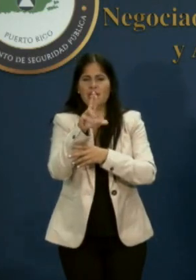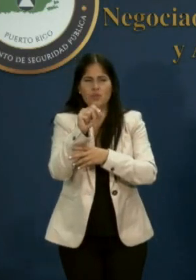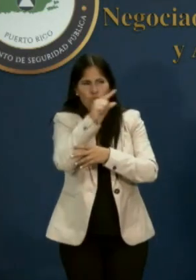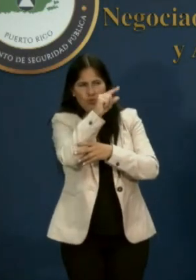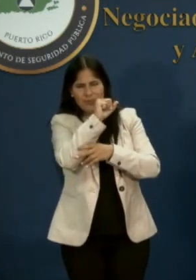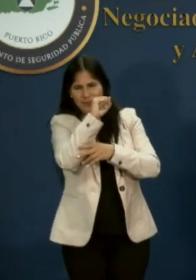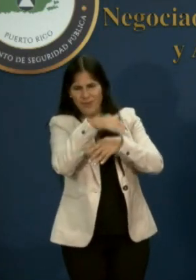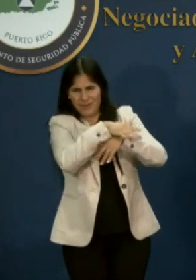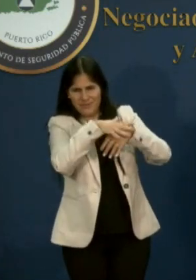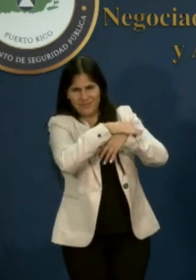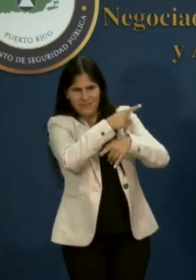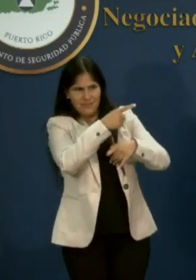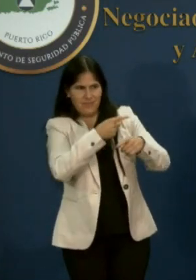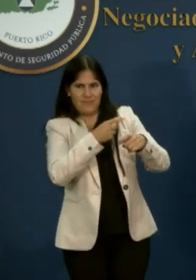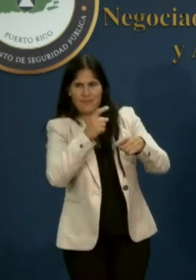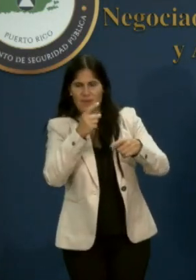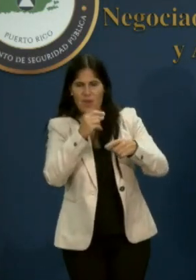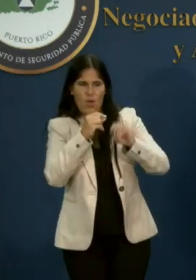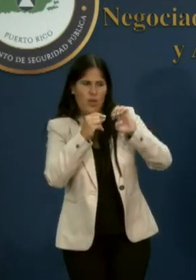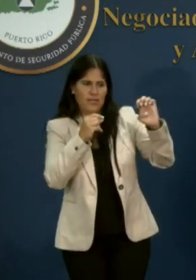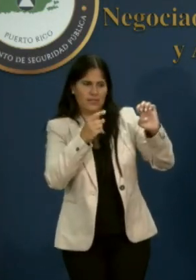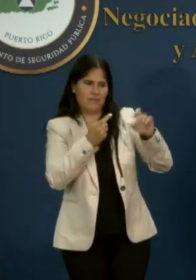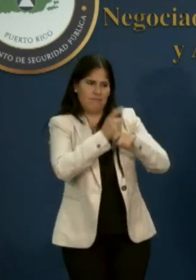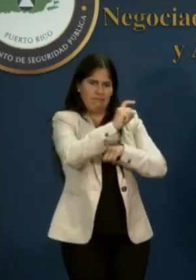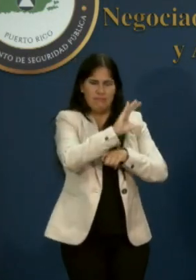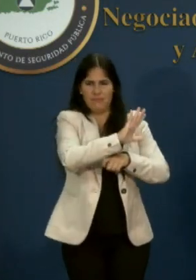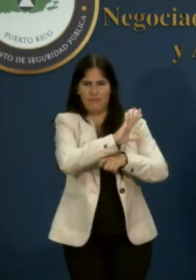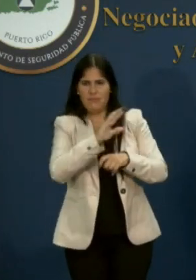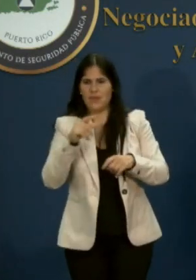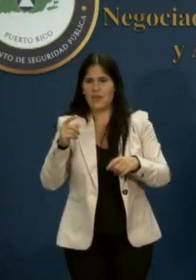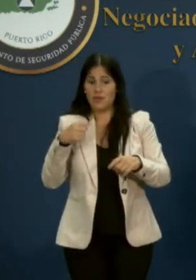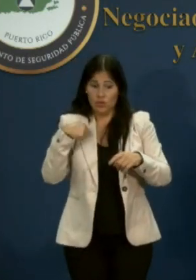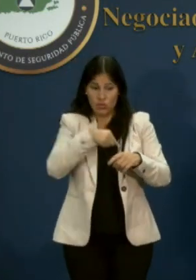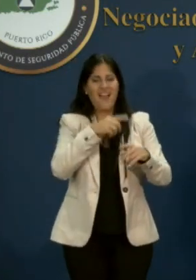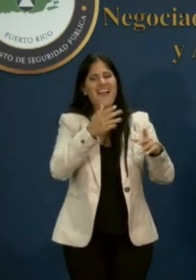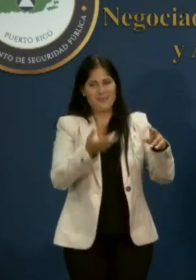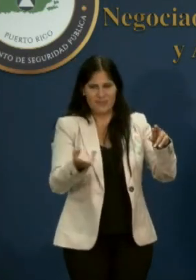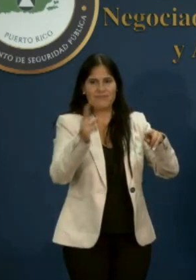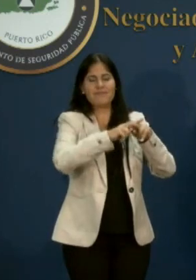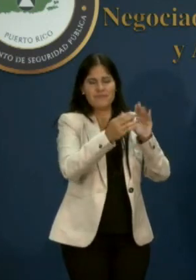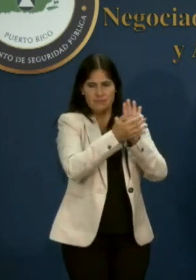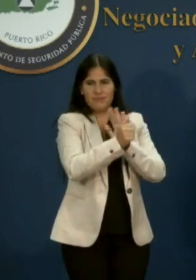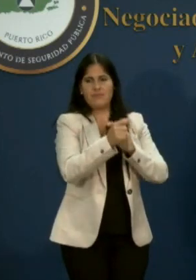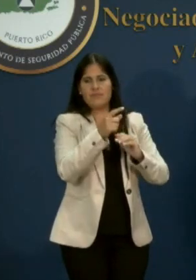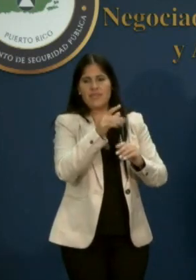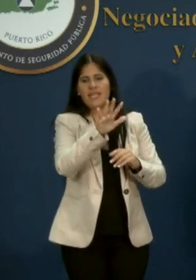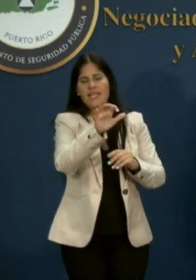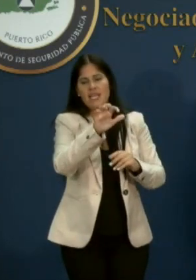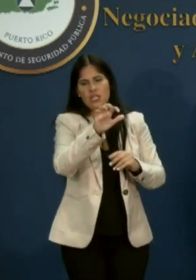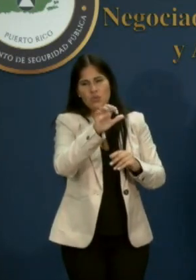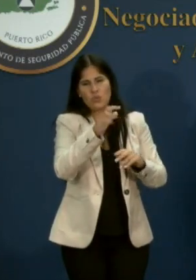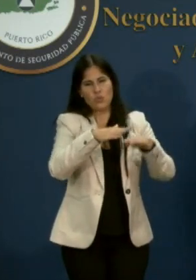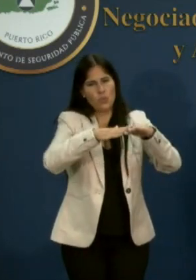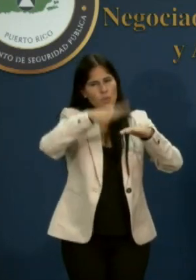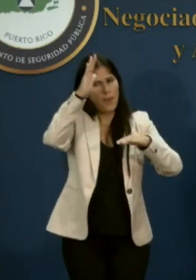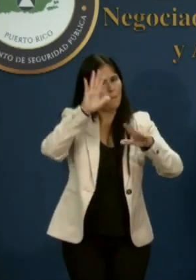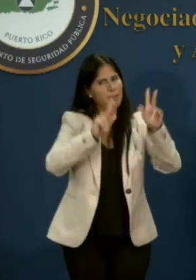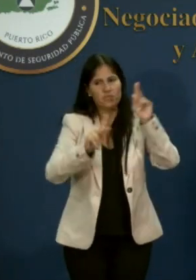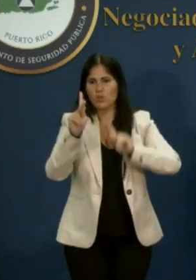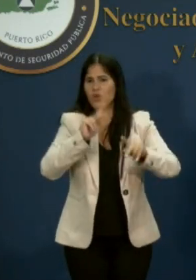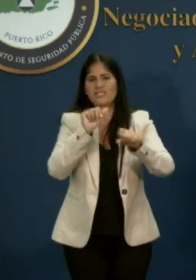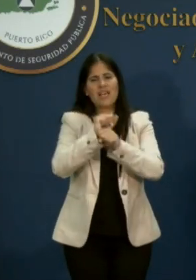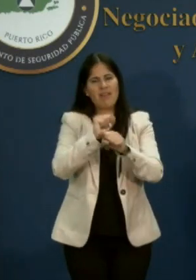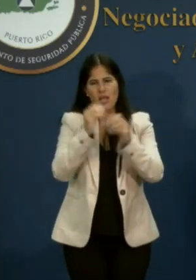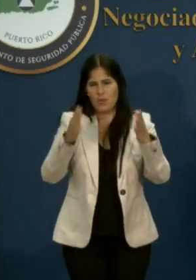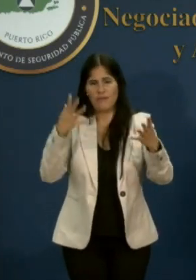Y surgen averías. Nosotros aumentamos la capacidad, tenemos ya 500 y pico de empleados en la calle haciendo los